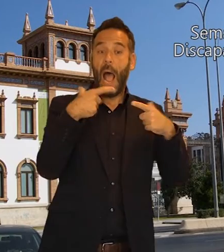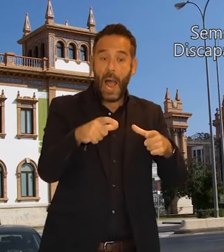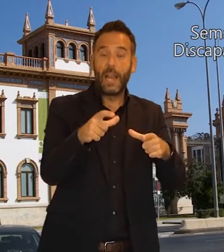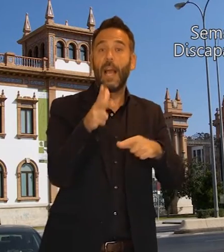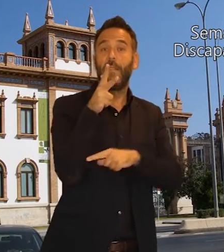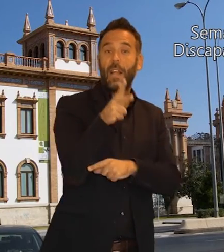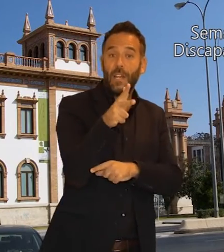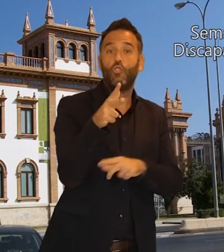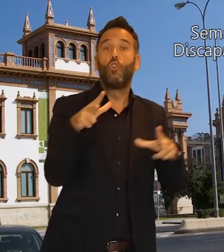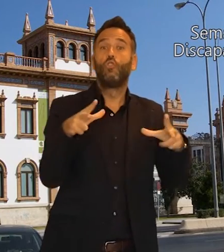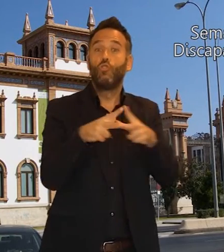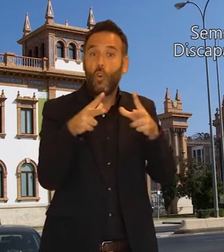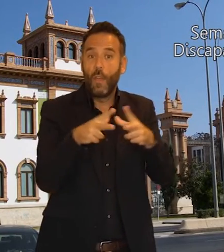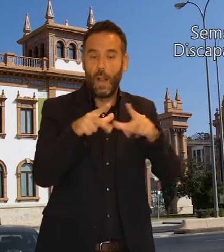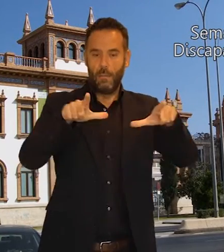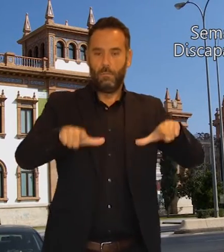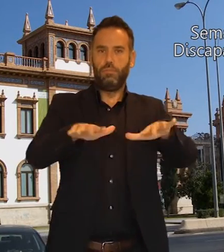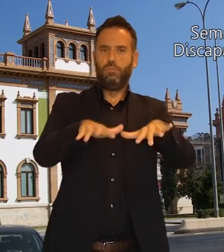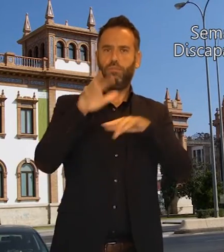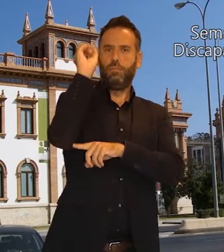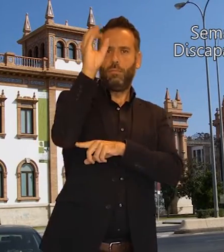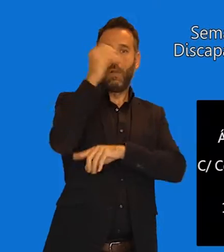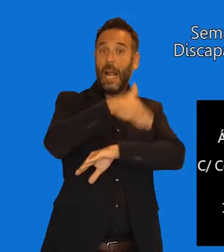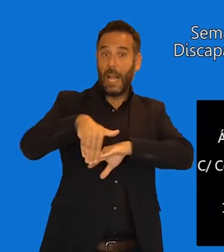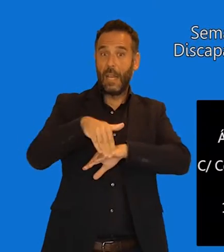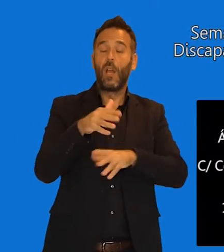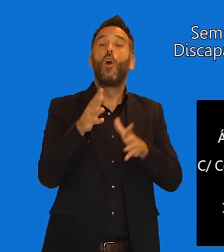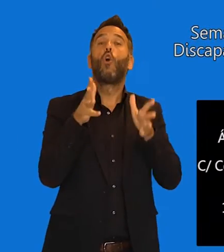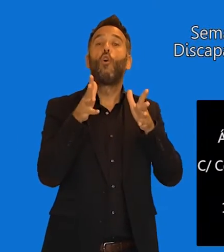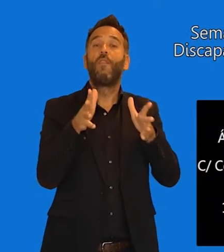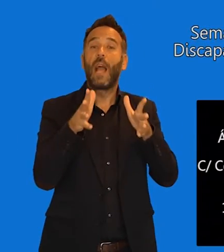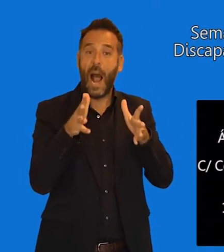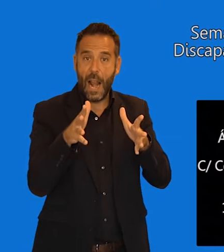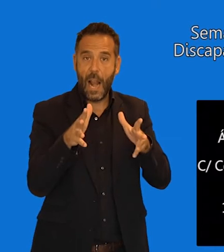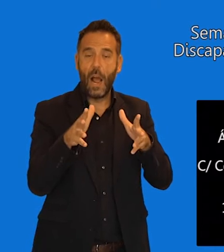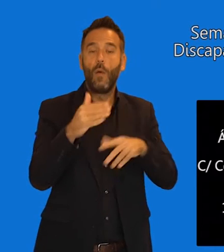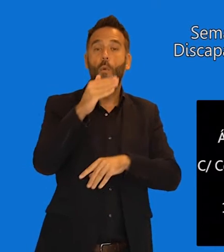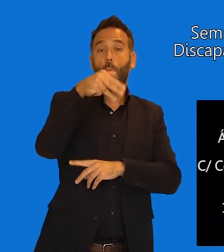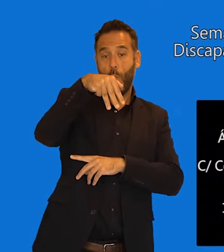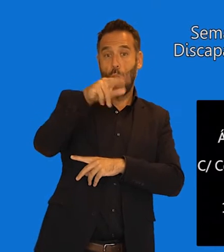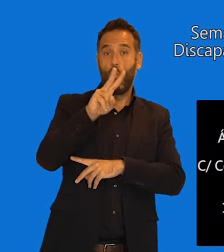Cerván, Antigua Tabacalera, y el horario es de 5 de la tarde a 8 de la tarde.